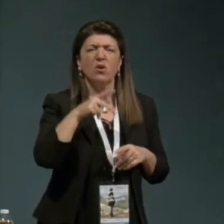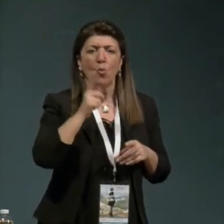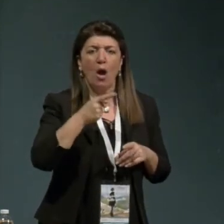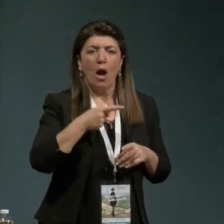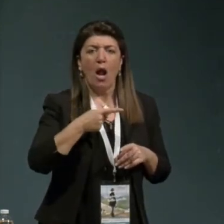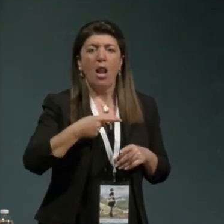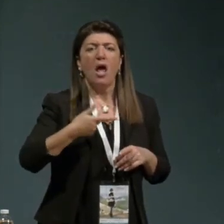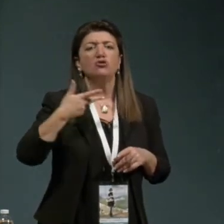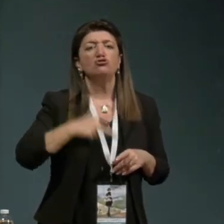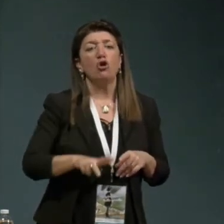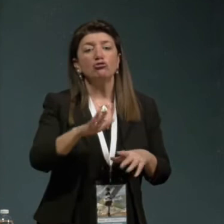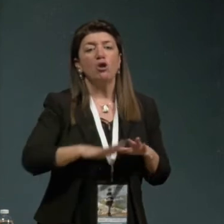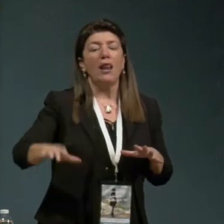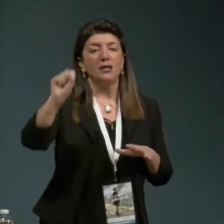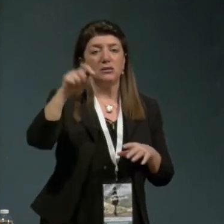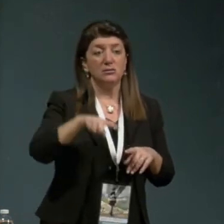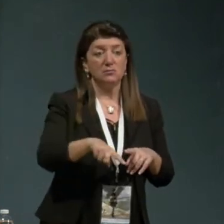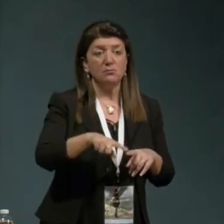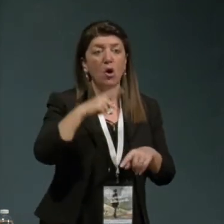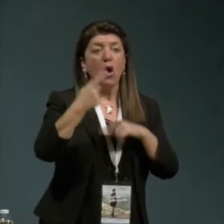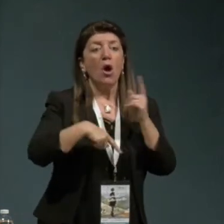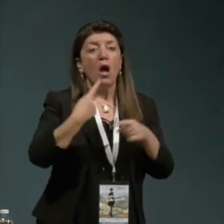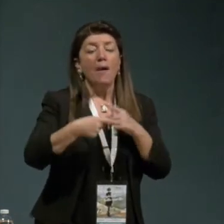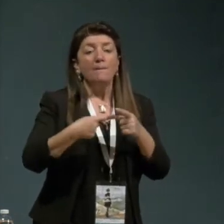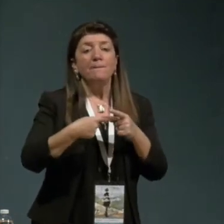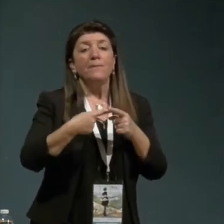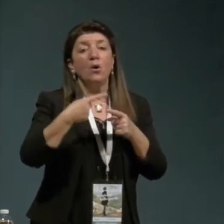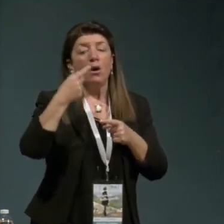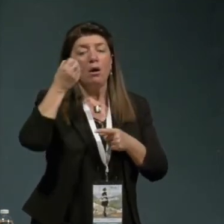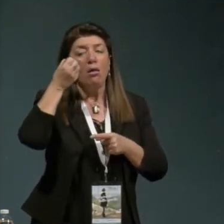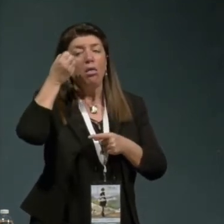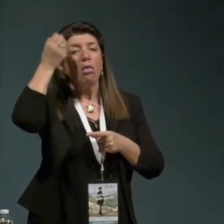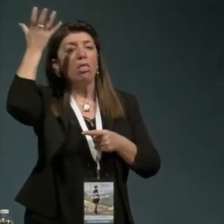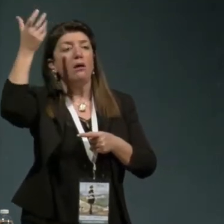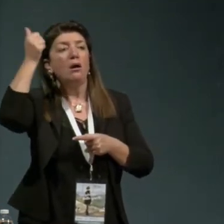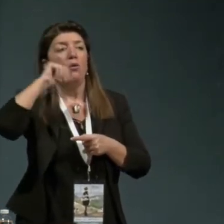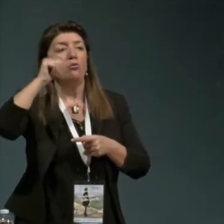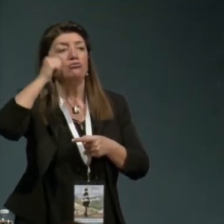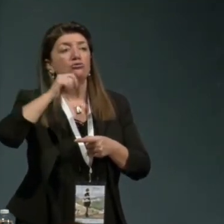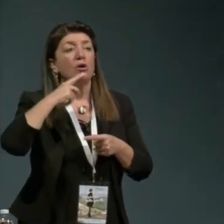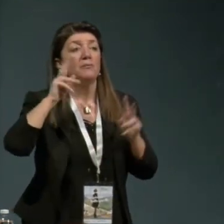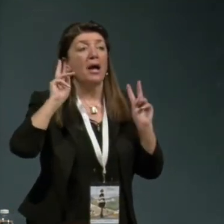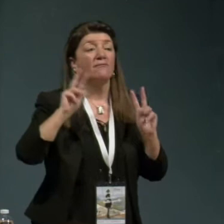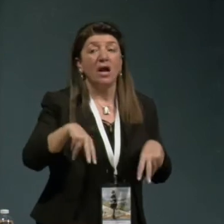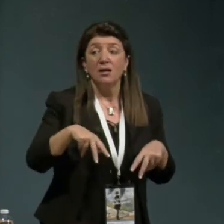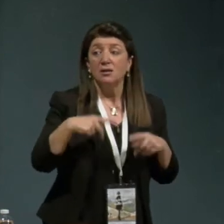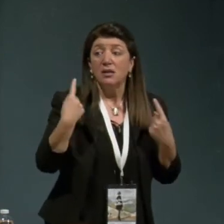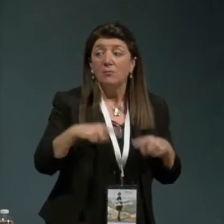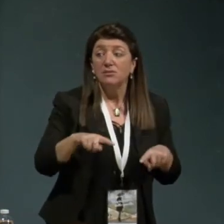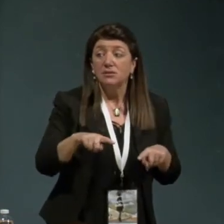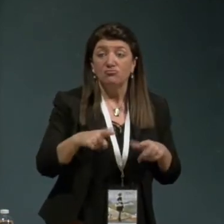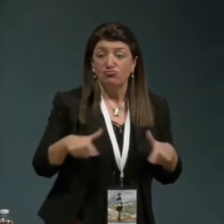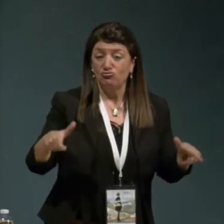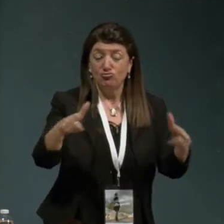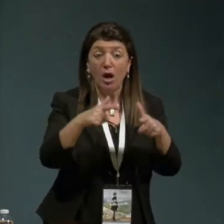è e la l'illusione ma la realità non c'è questa fraternità socialista